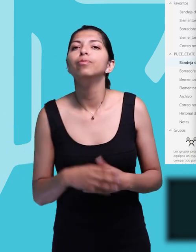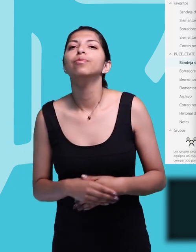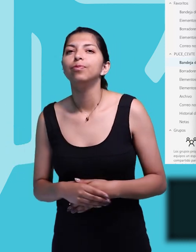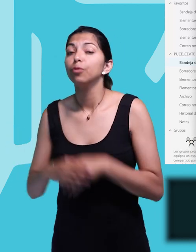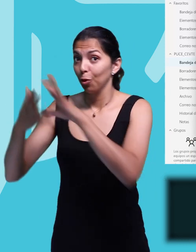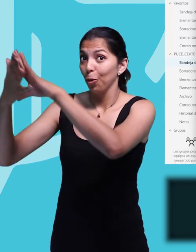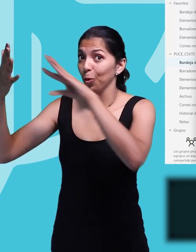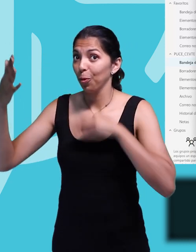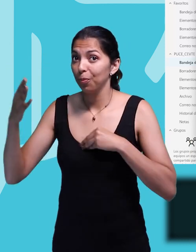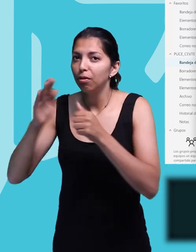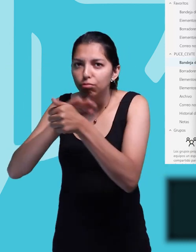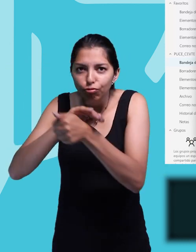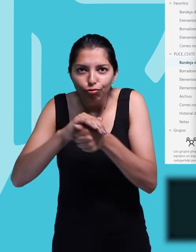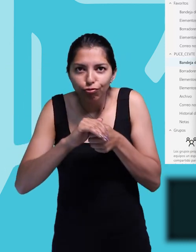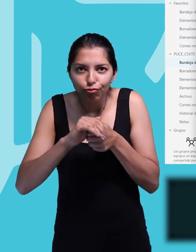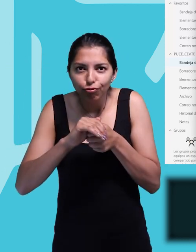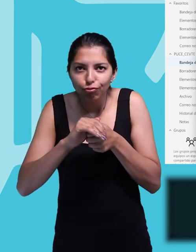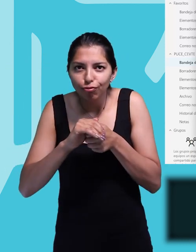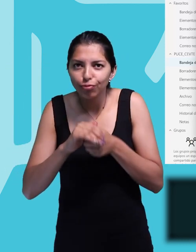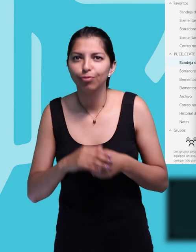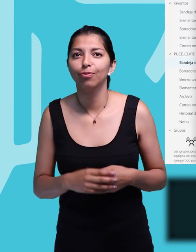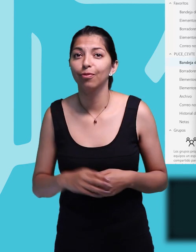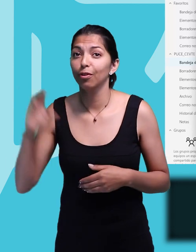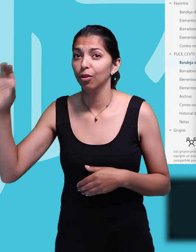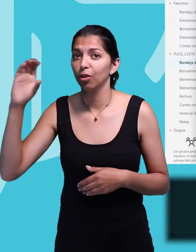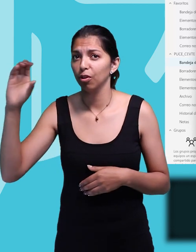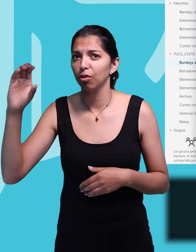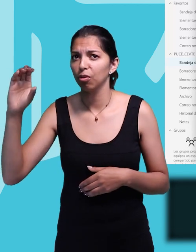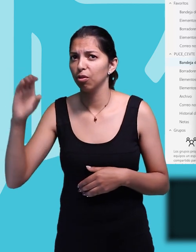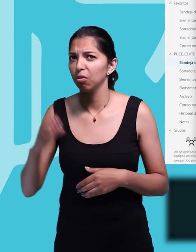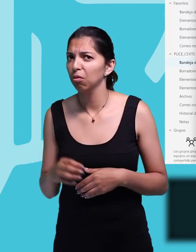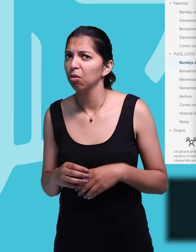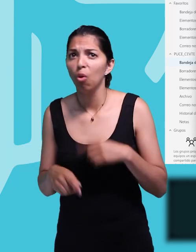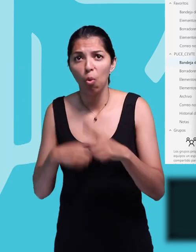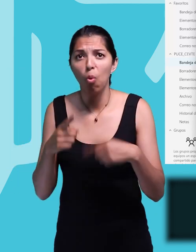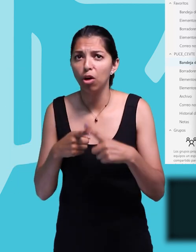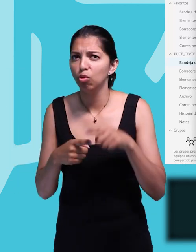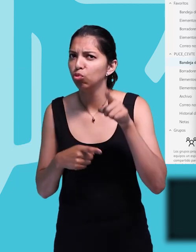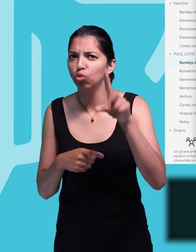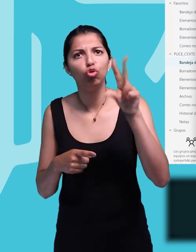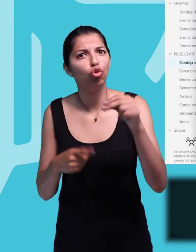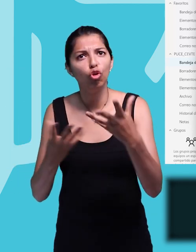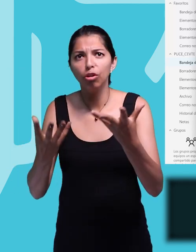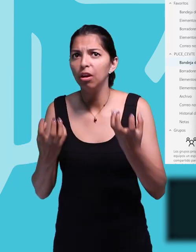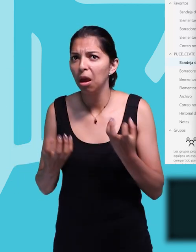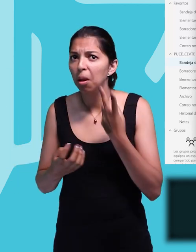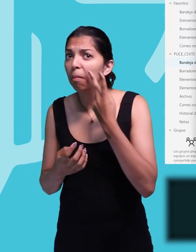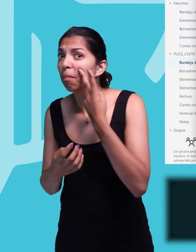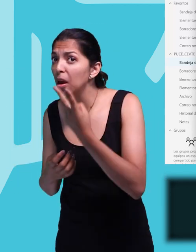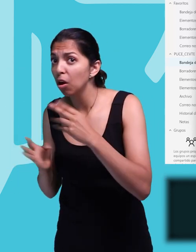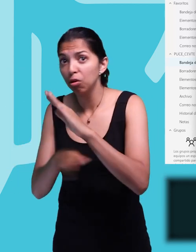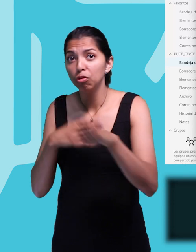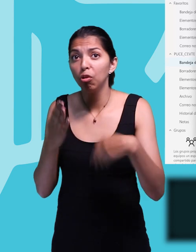la opción de CCO que es copia oculta. También tenemos la opción de incluir una copia oculta a un destinatario que no